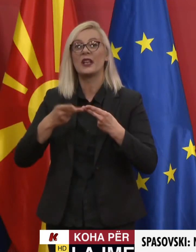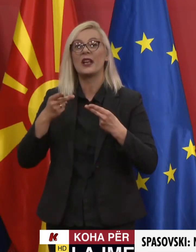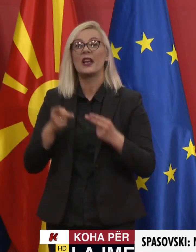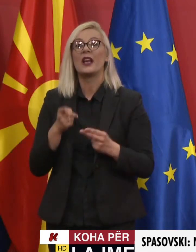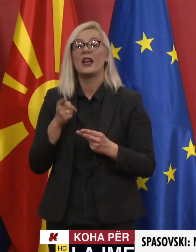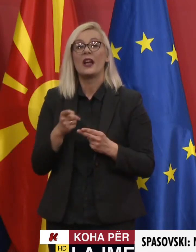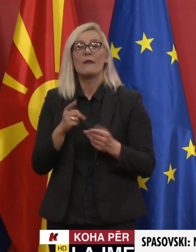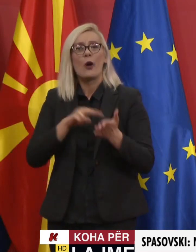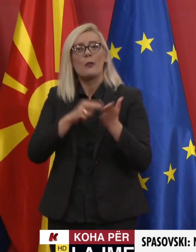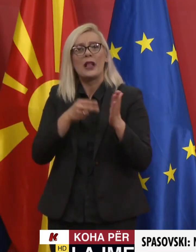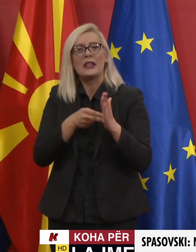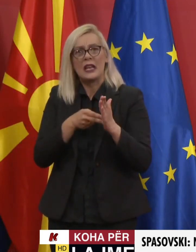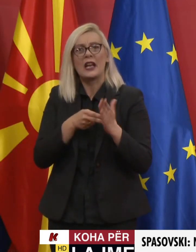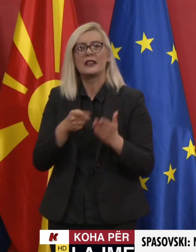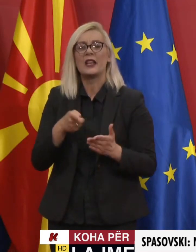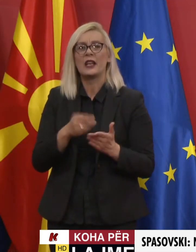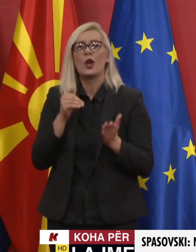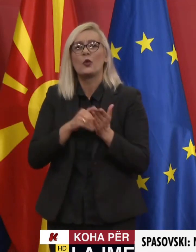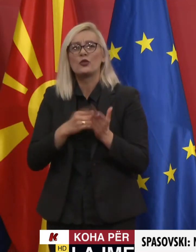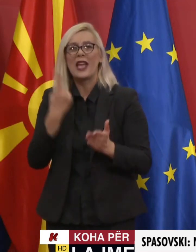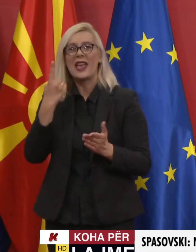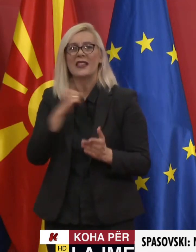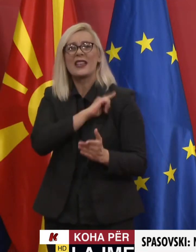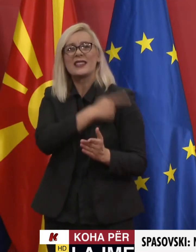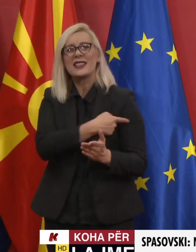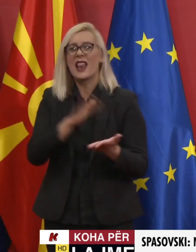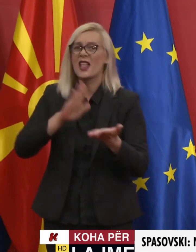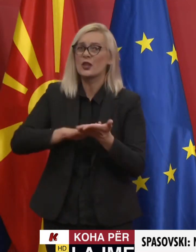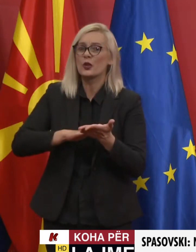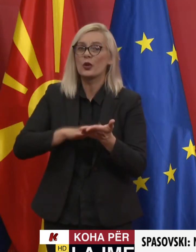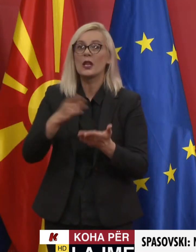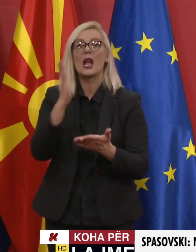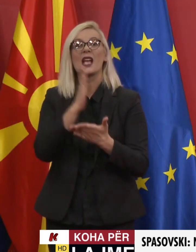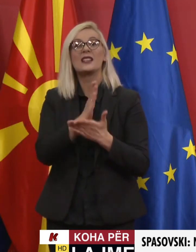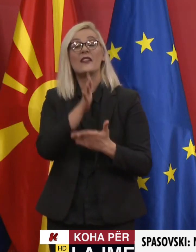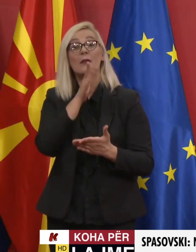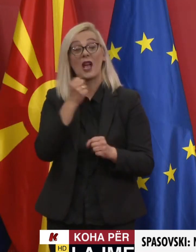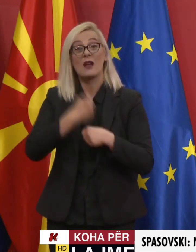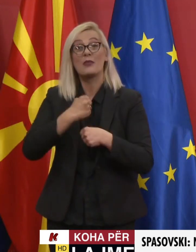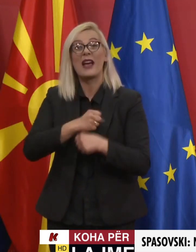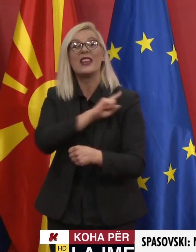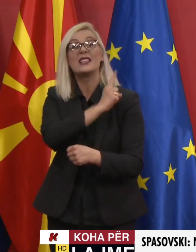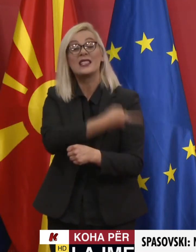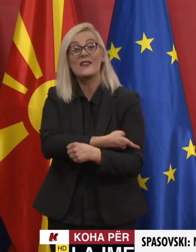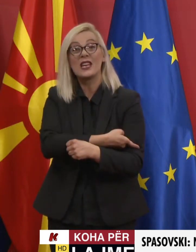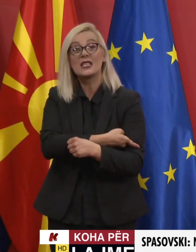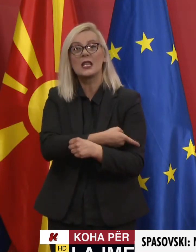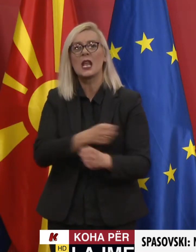bisedimeve për antarësim në konferencën e parë me së tjeverive. Tha me së tjerasht, Kule Ministri Oliver Spasovski.